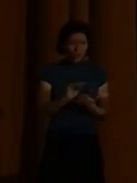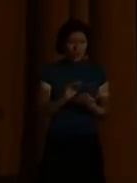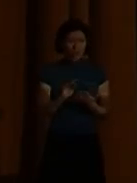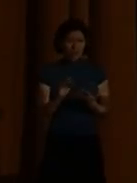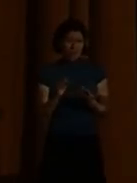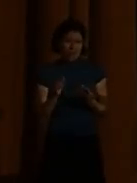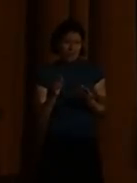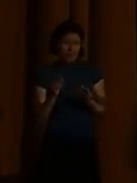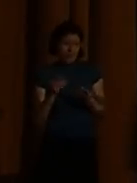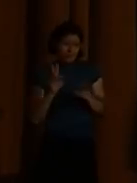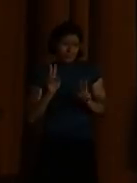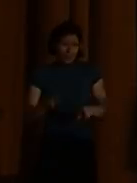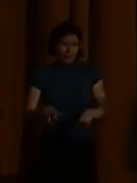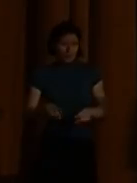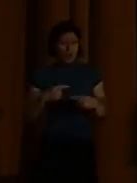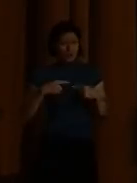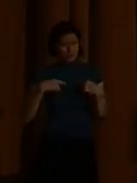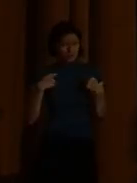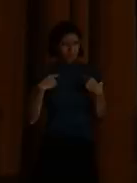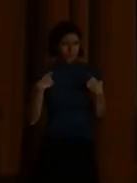In der Schule.